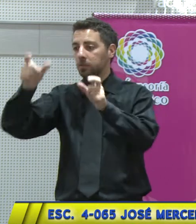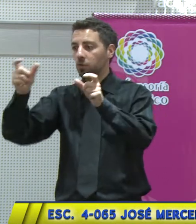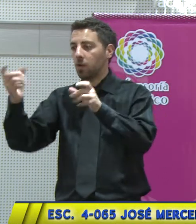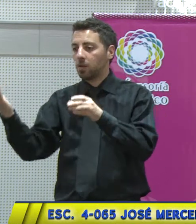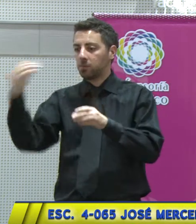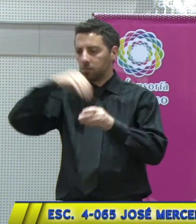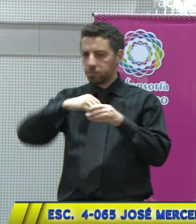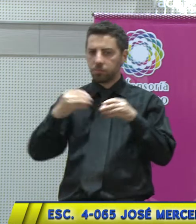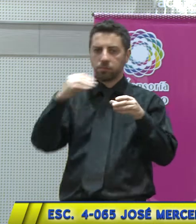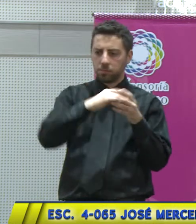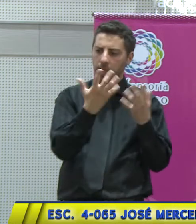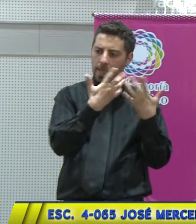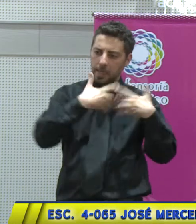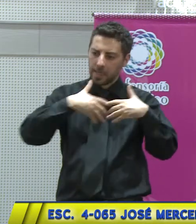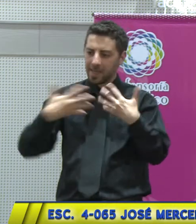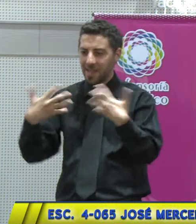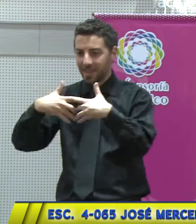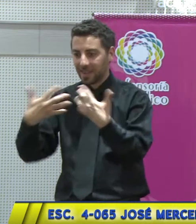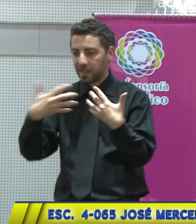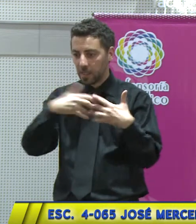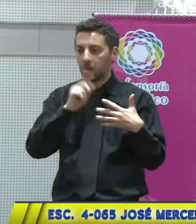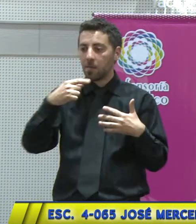nuestras opiniones y que sean escuchadas.